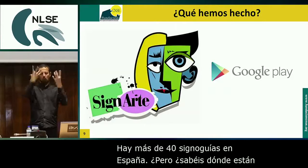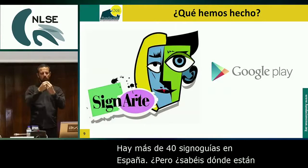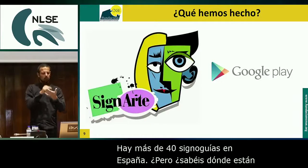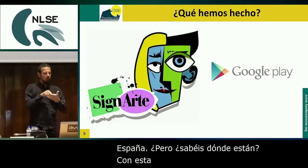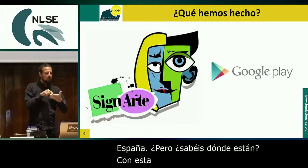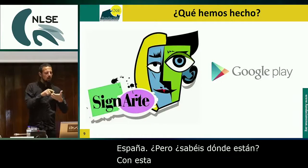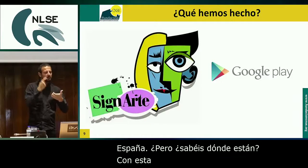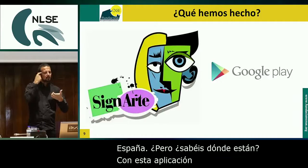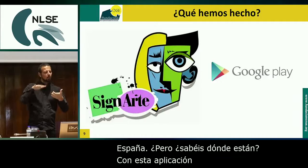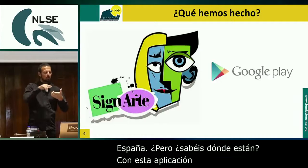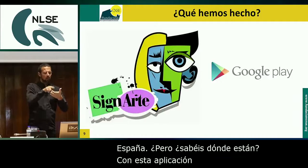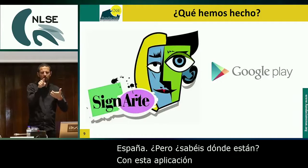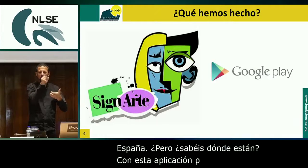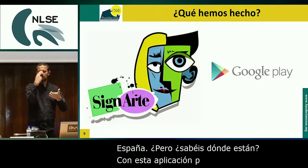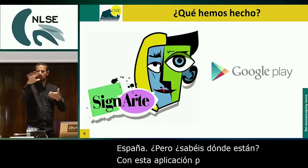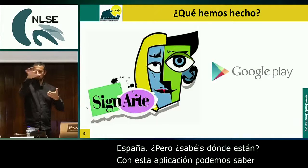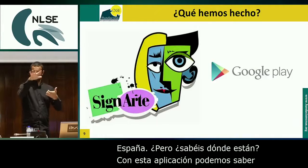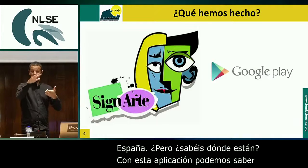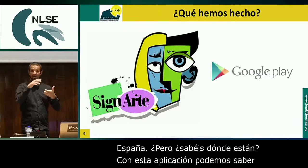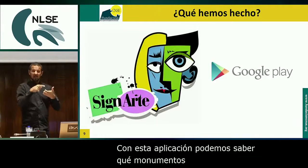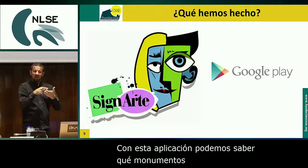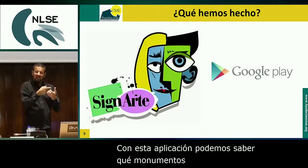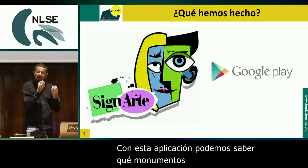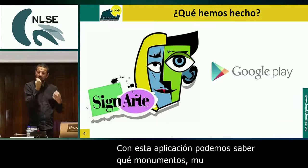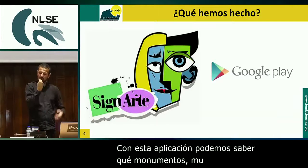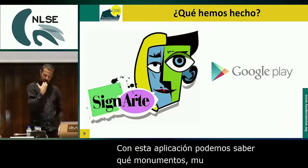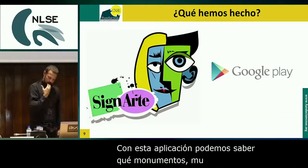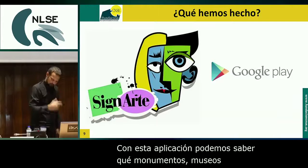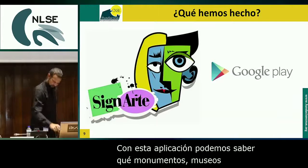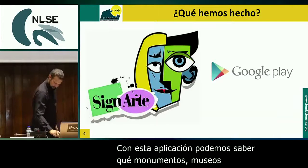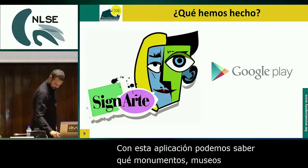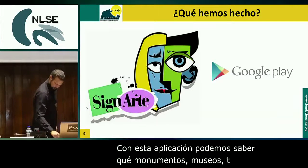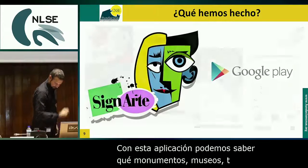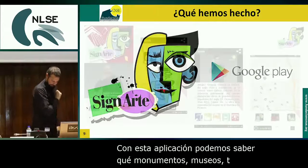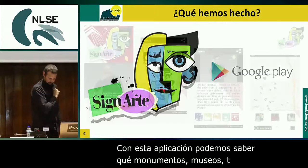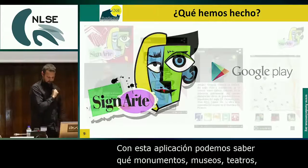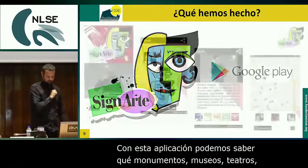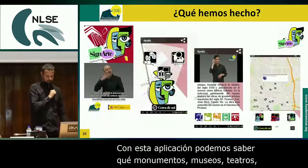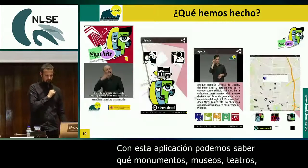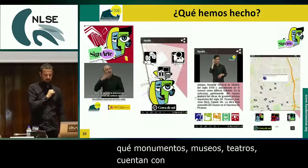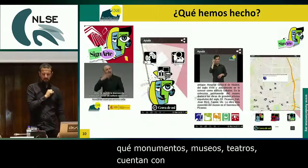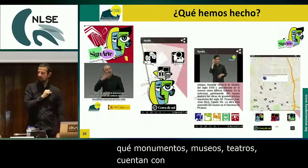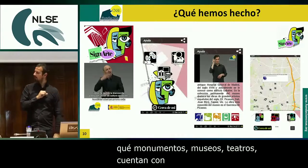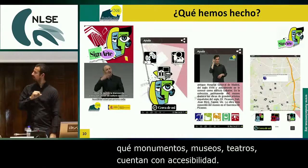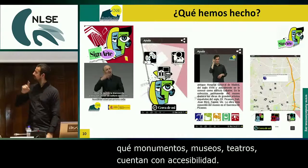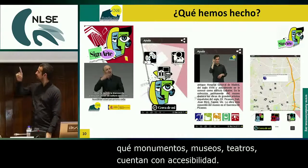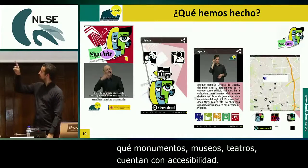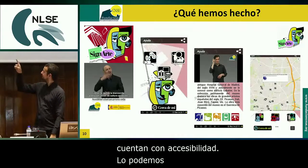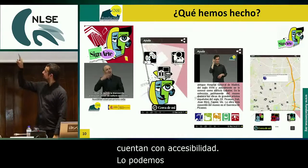cuentan con accesibilidad. Lo podemos ver en esta app que se llama Signarte. Os voy a poner un ejemplo.